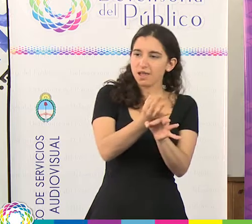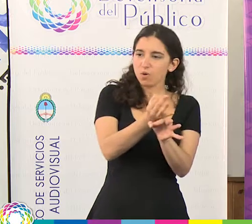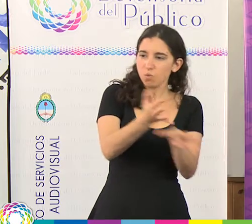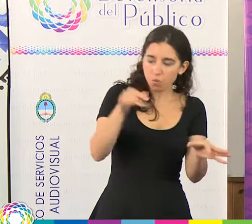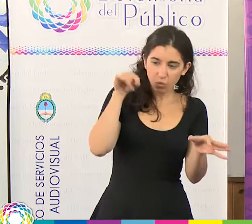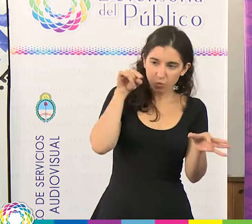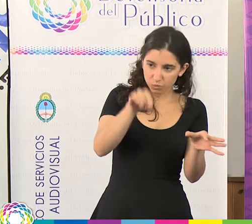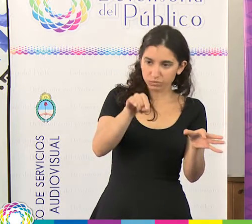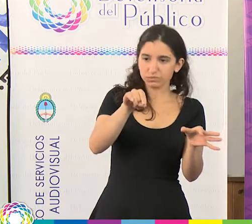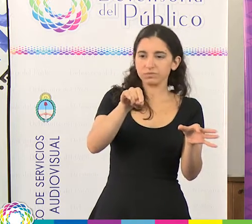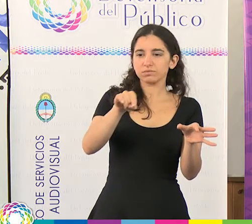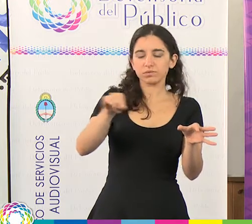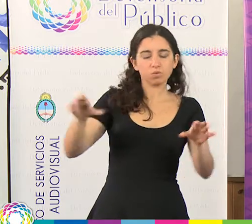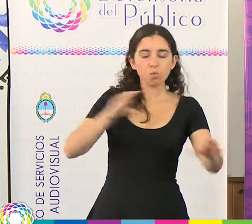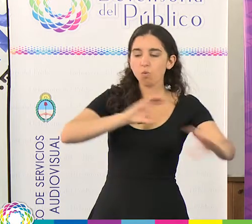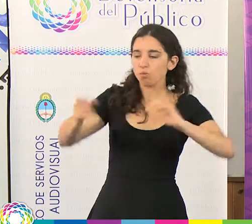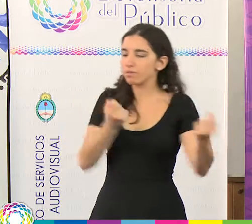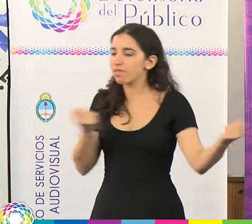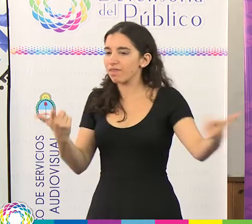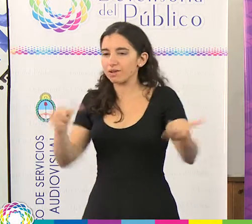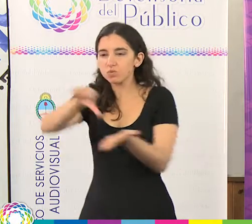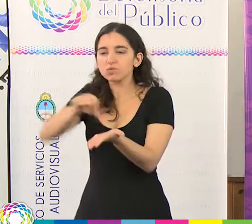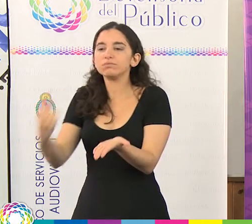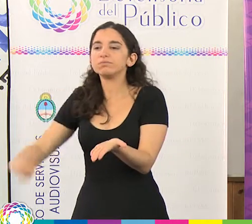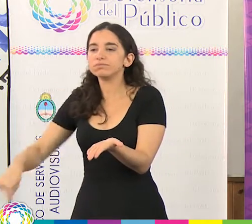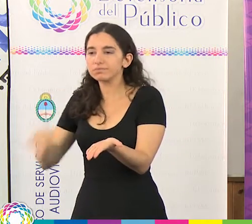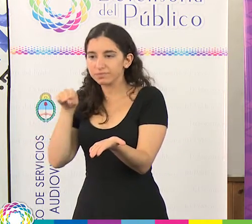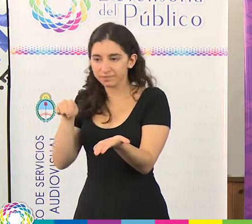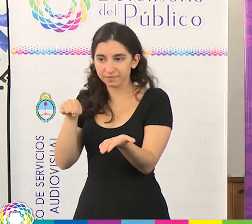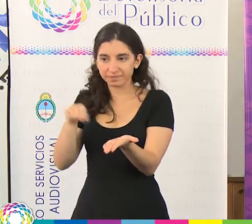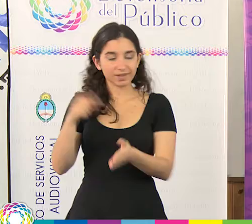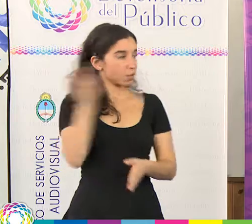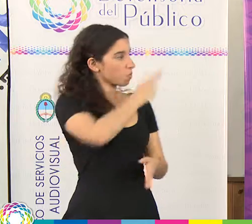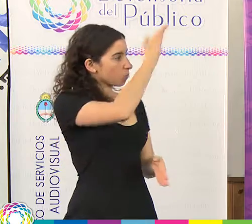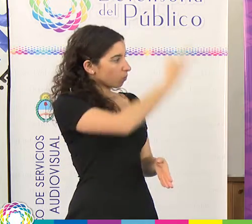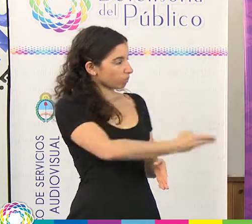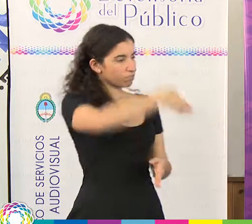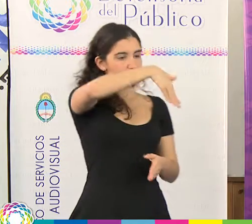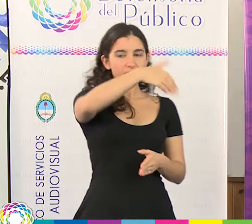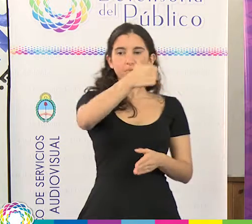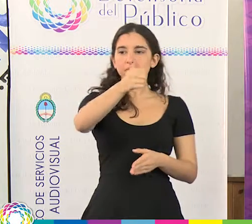comunicación para nuestra ciudad. Ahora Marcela les va a comentar un poquito más de nuestra experiencia.